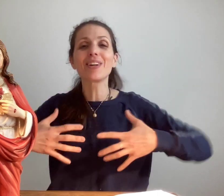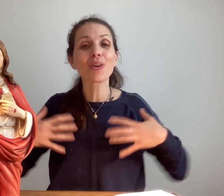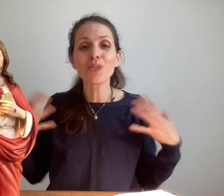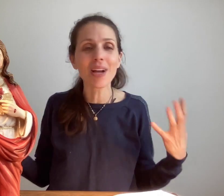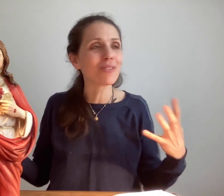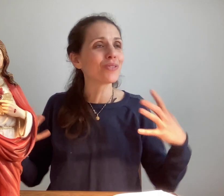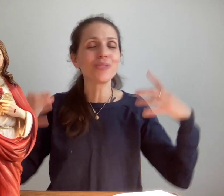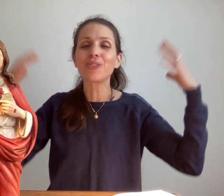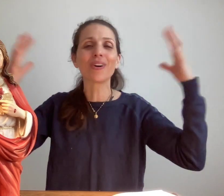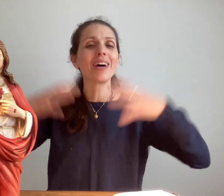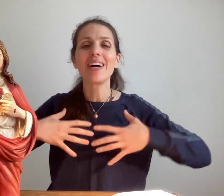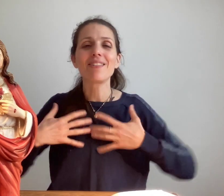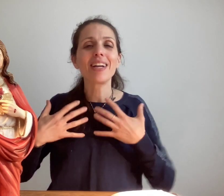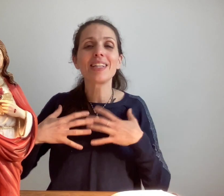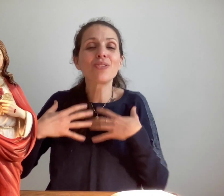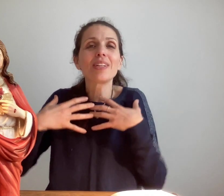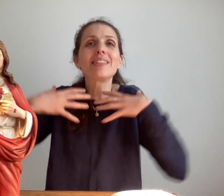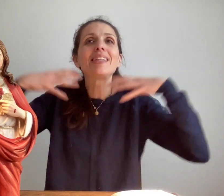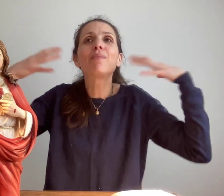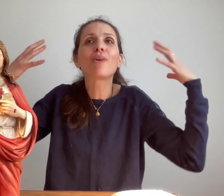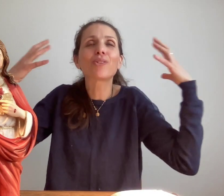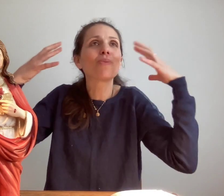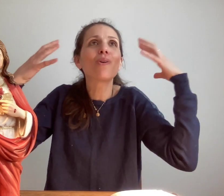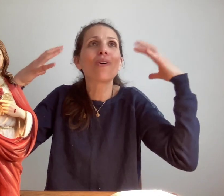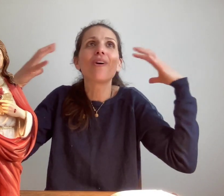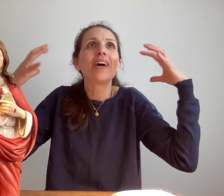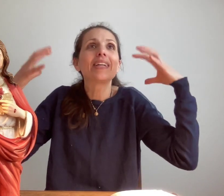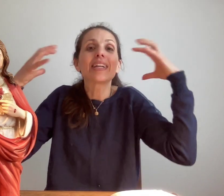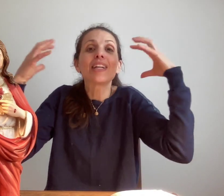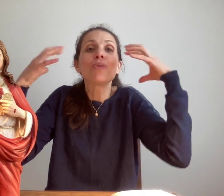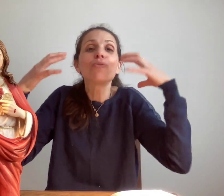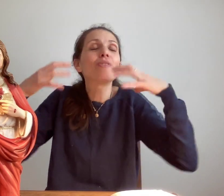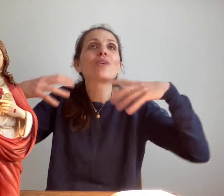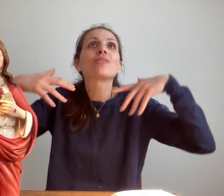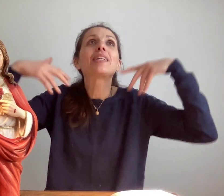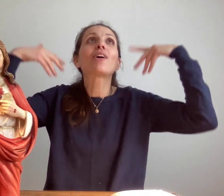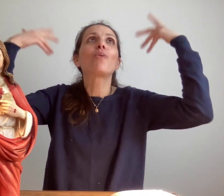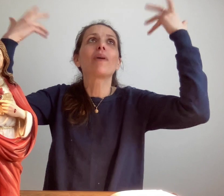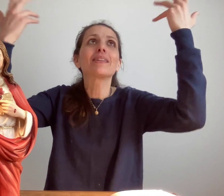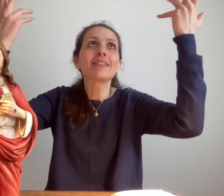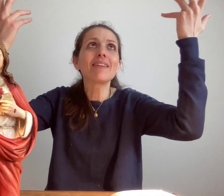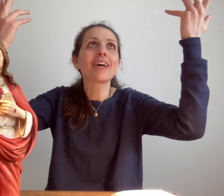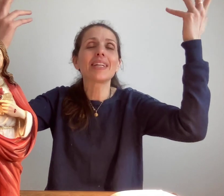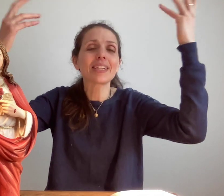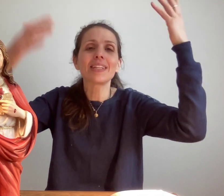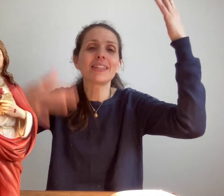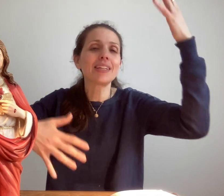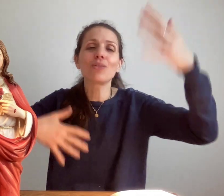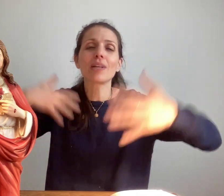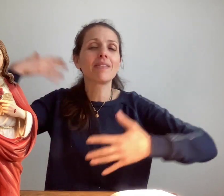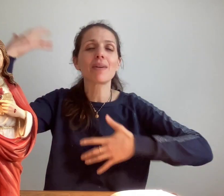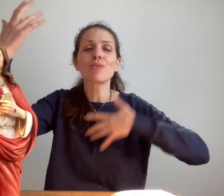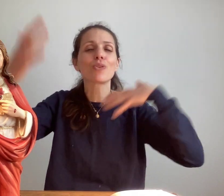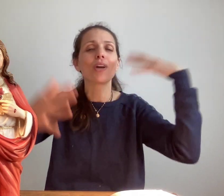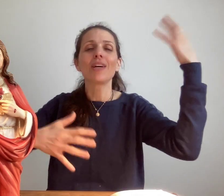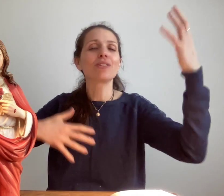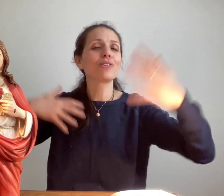comme nous l'avons vu voilà et tous les débordements qu'elle ne pouvait qu'en venir repartaient vers la trinité donc il y avait vraiment cette